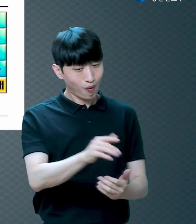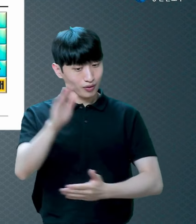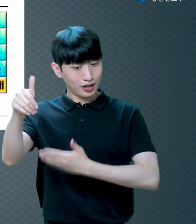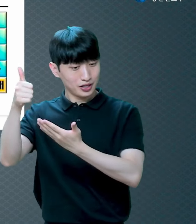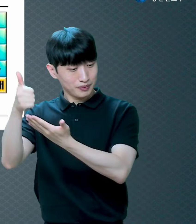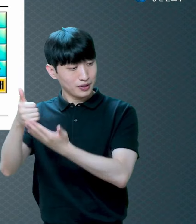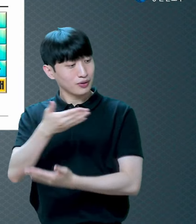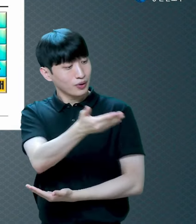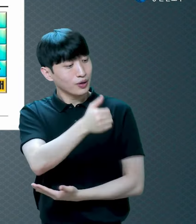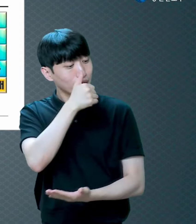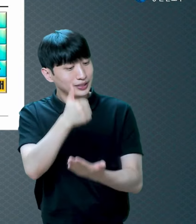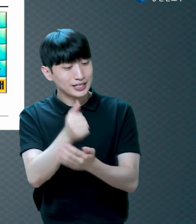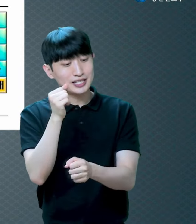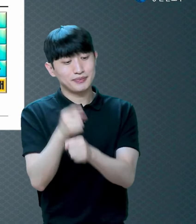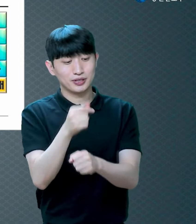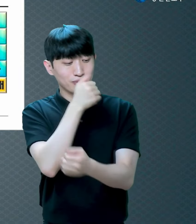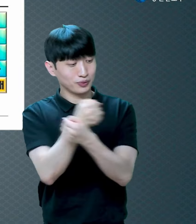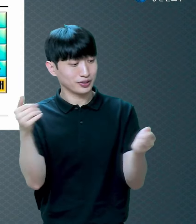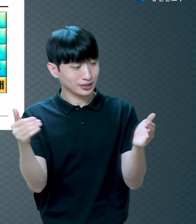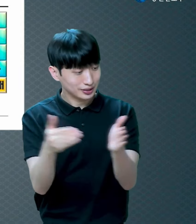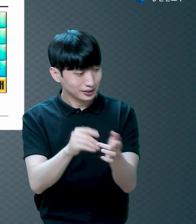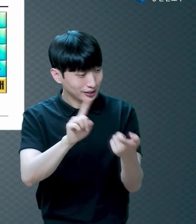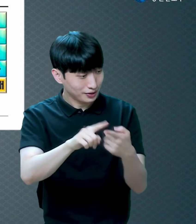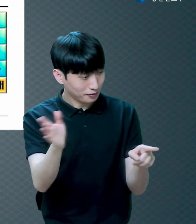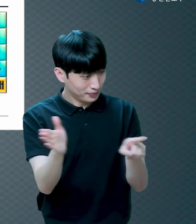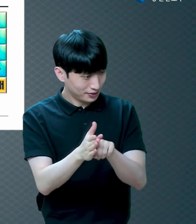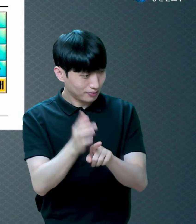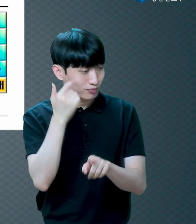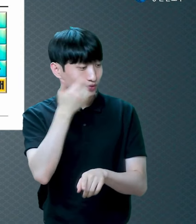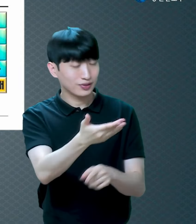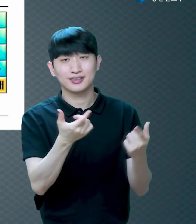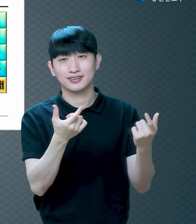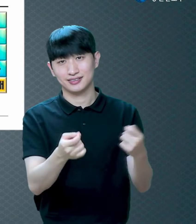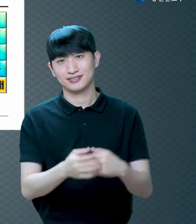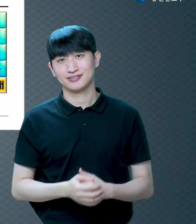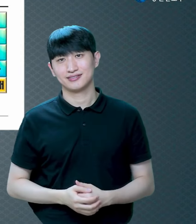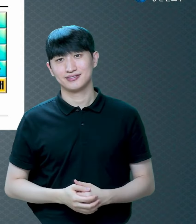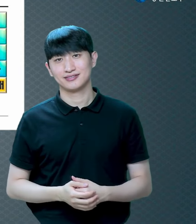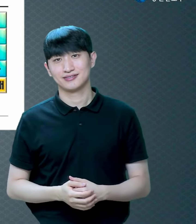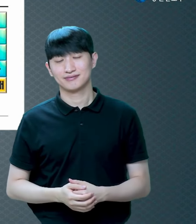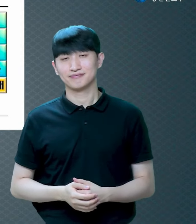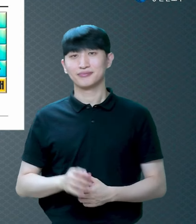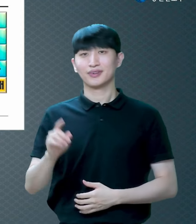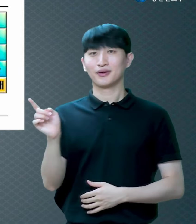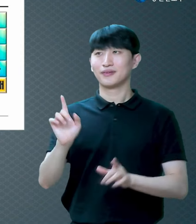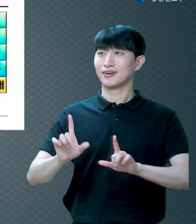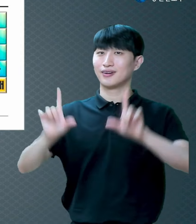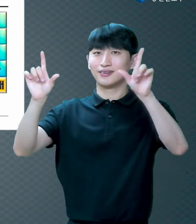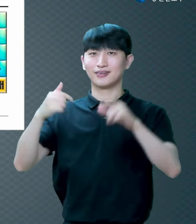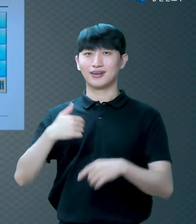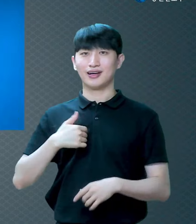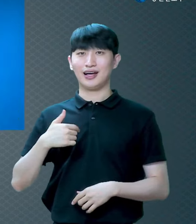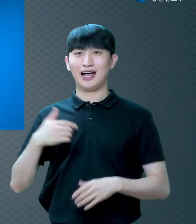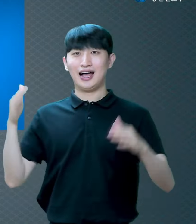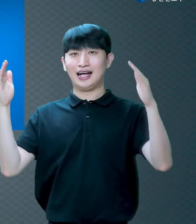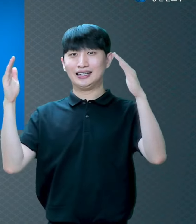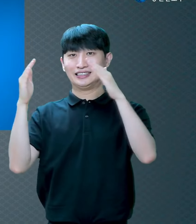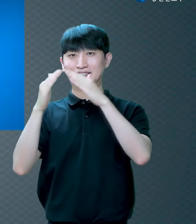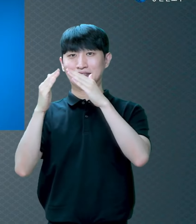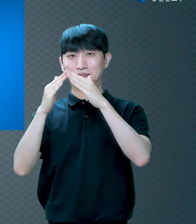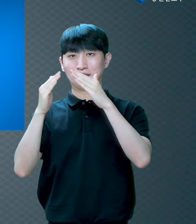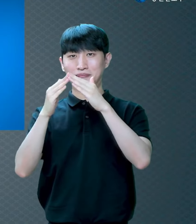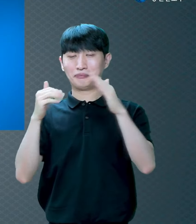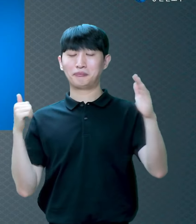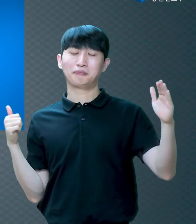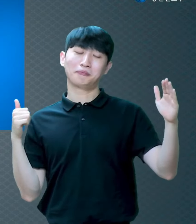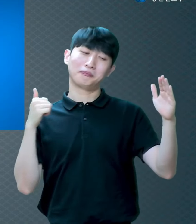믿었냐 그 얘기예요 어느 날 집에 들어갔더니 맛있는 국수를 다